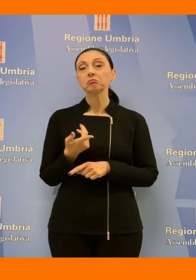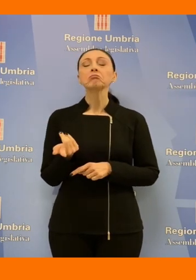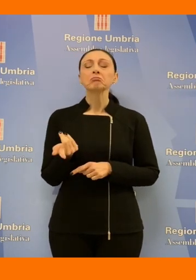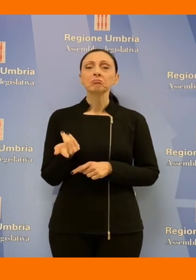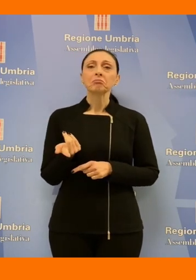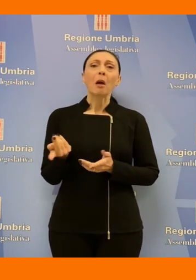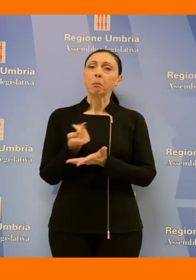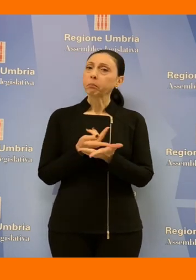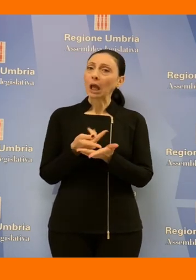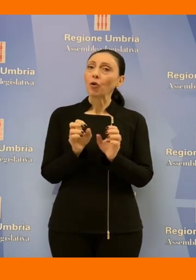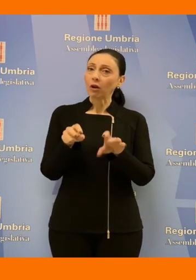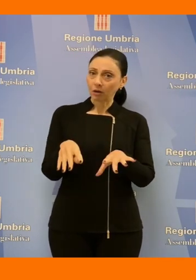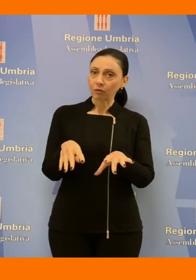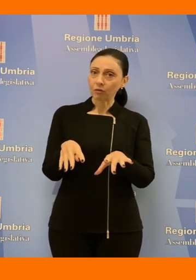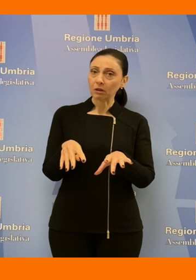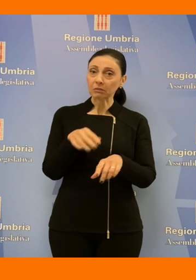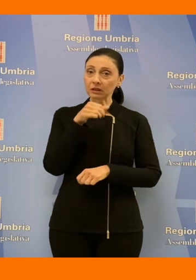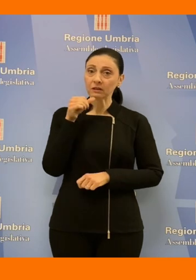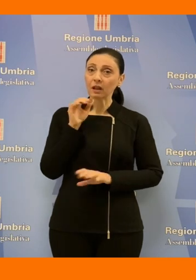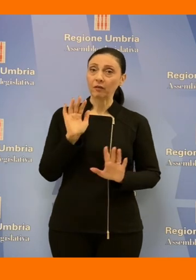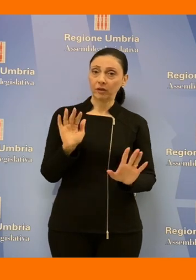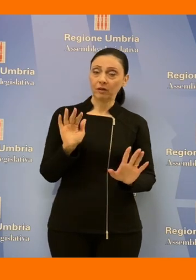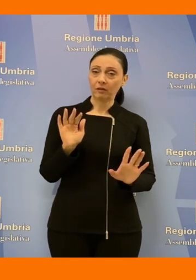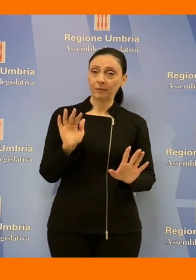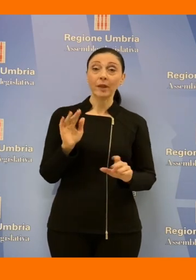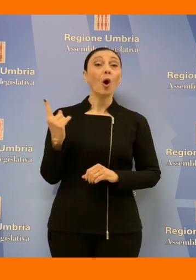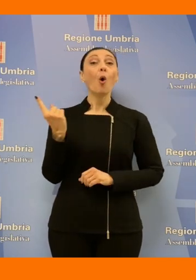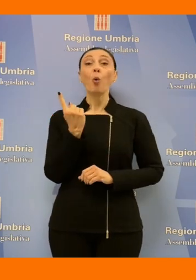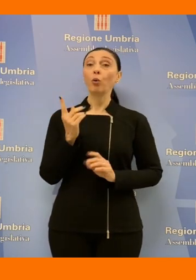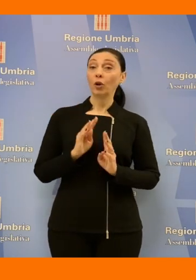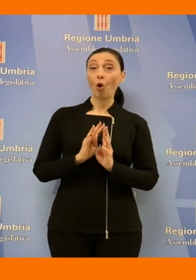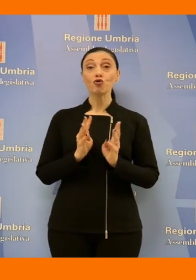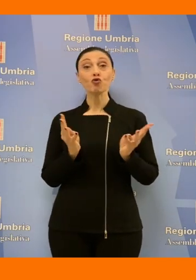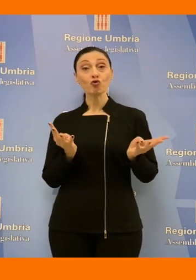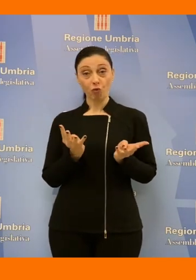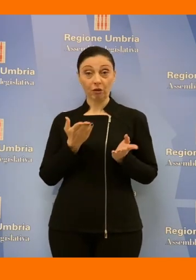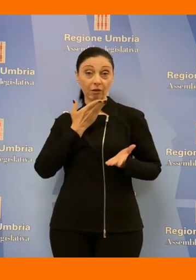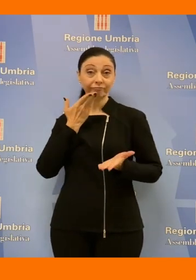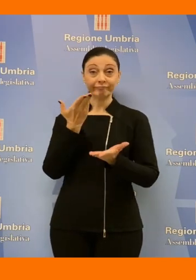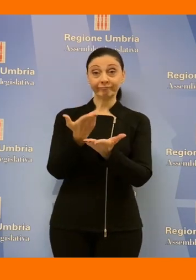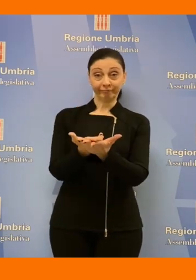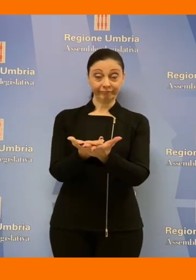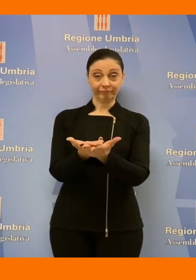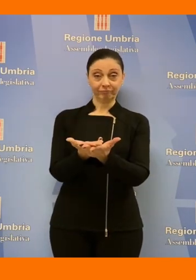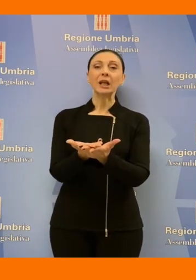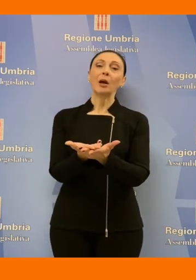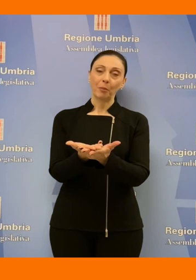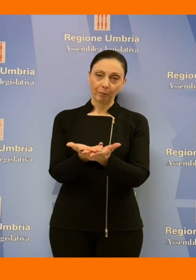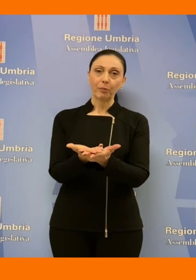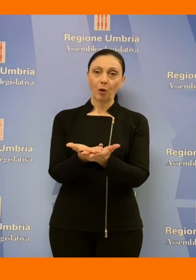necessario intanto sarà sicuramente l'unico atto di indirizzo che questa giunta probabilmente riuscirà a portare in aula